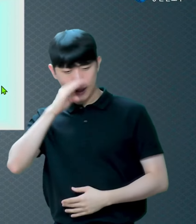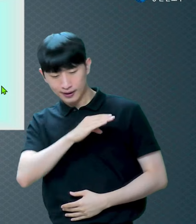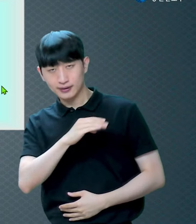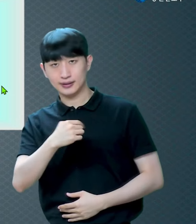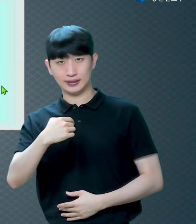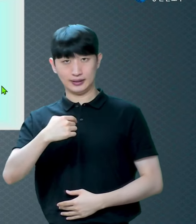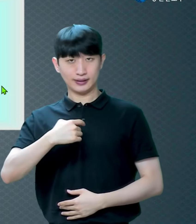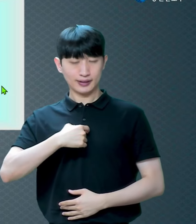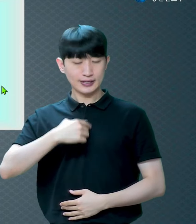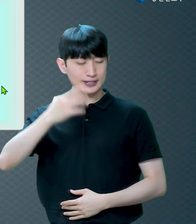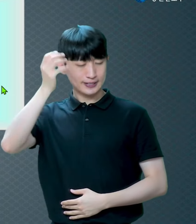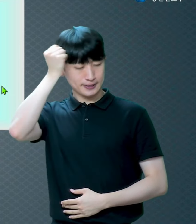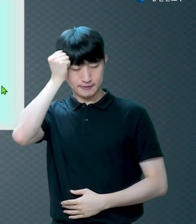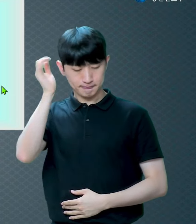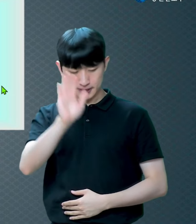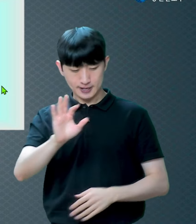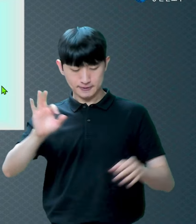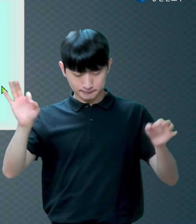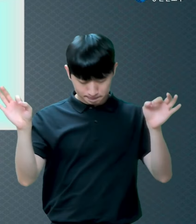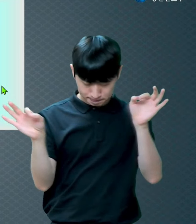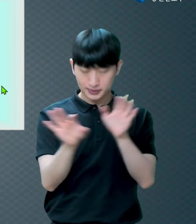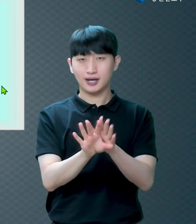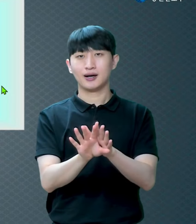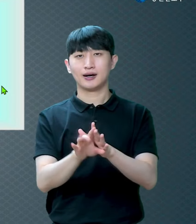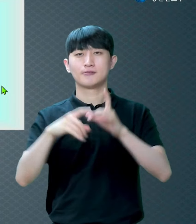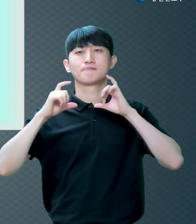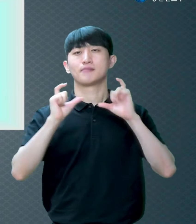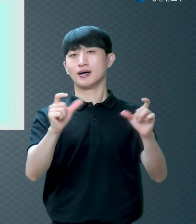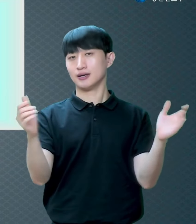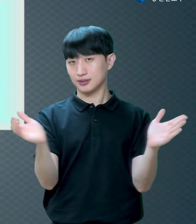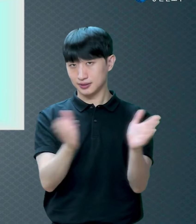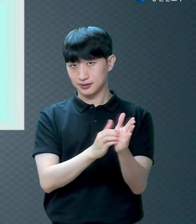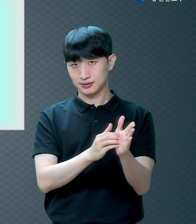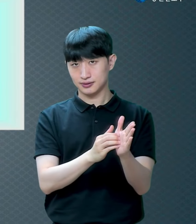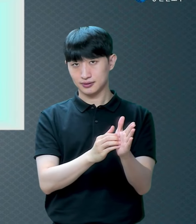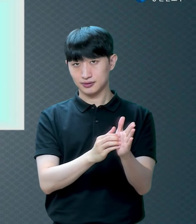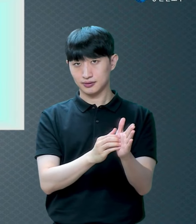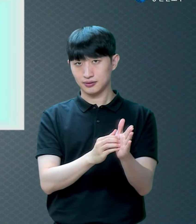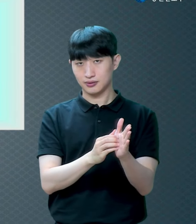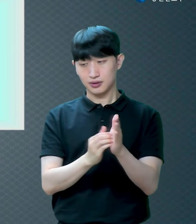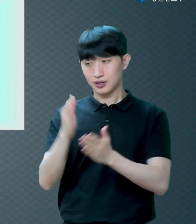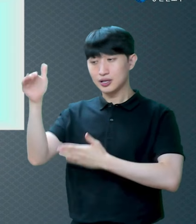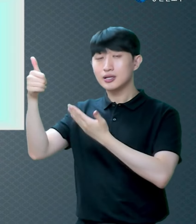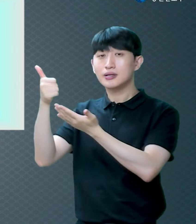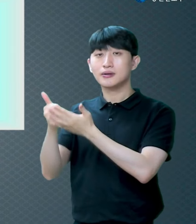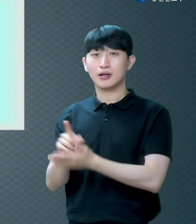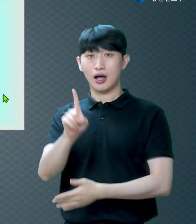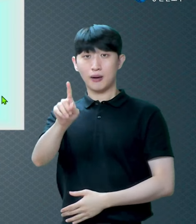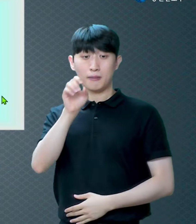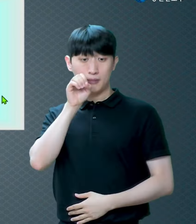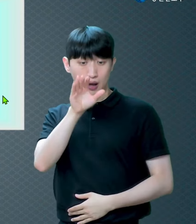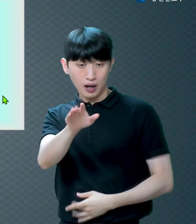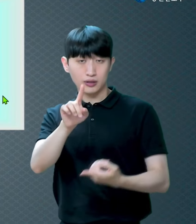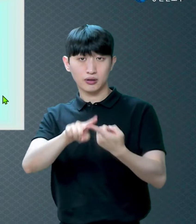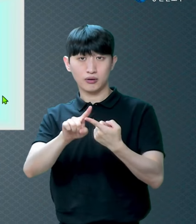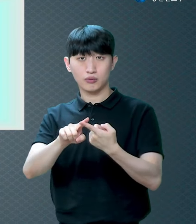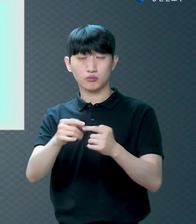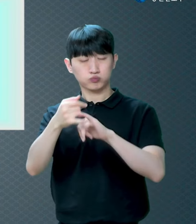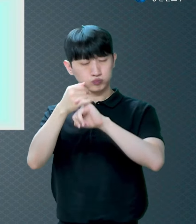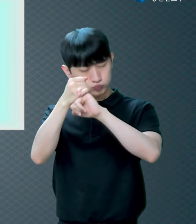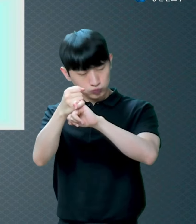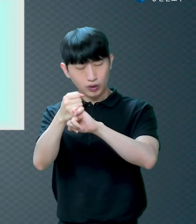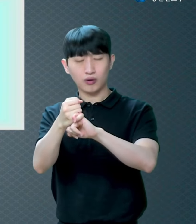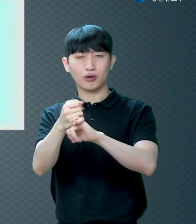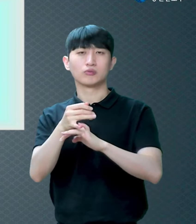선언하셨어요 하나님은 한 번 말씀하시면 반드시 지키십니다 세 번째